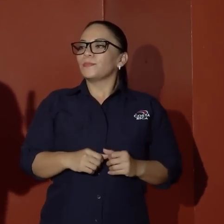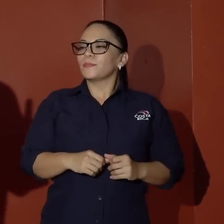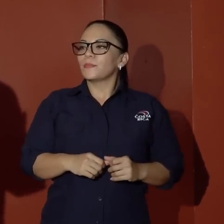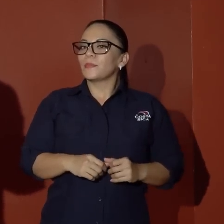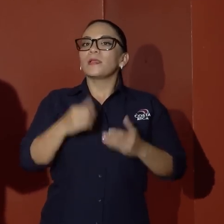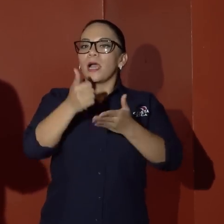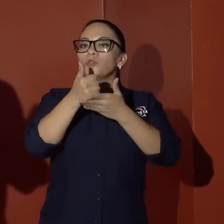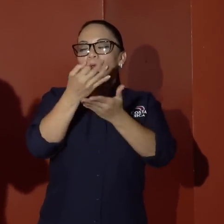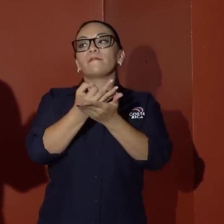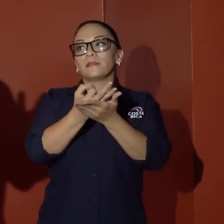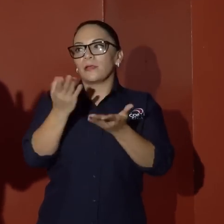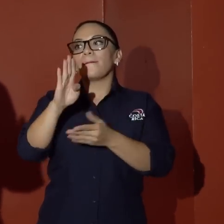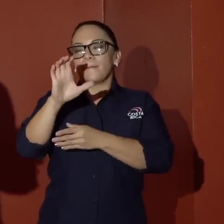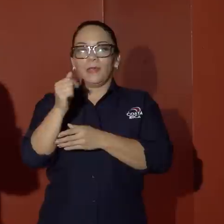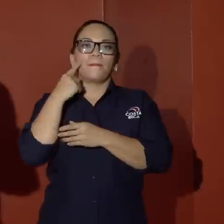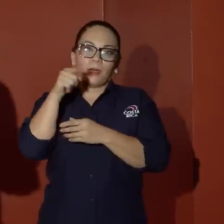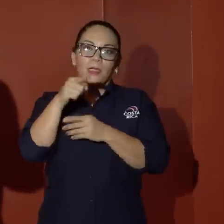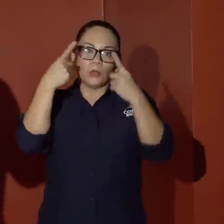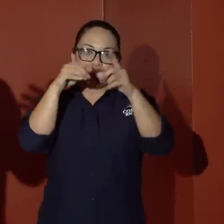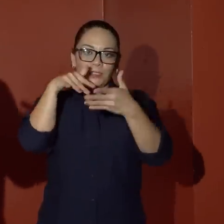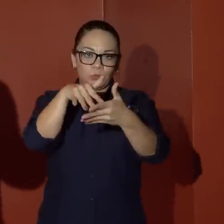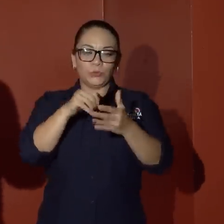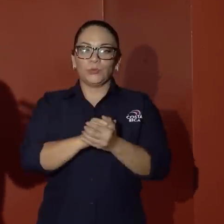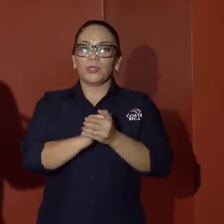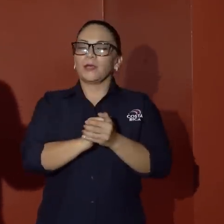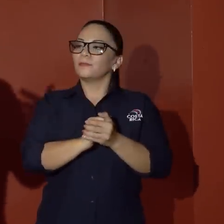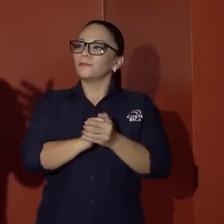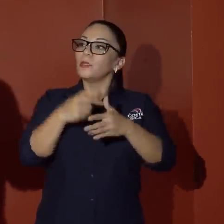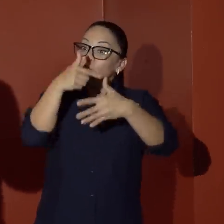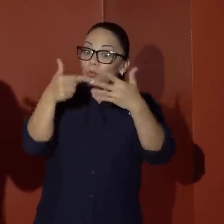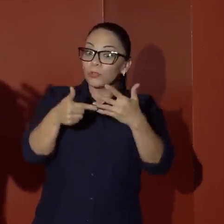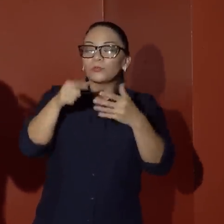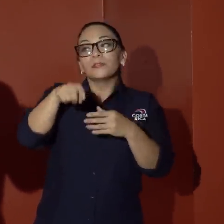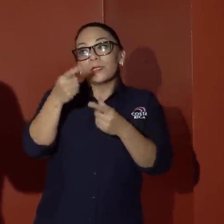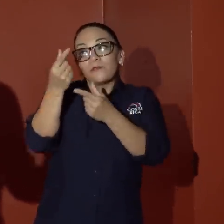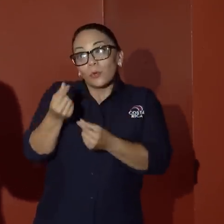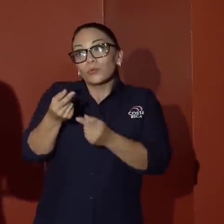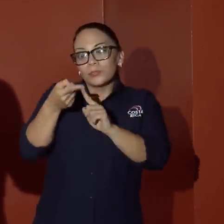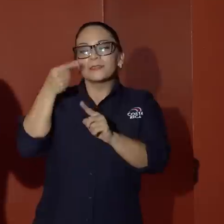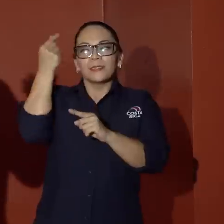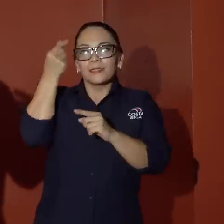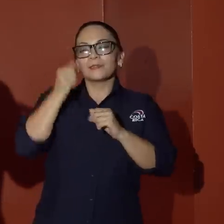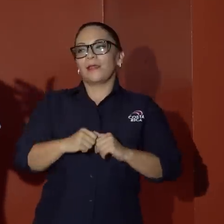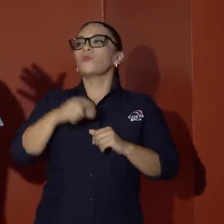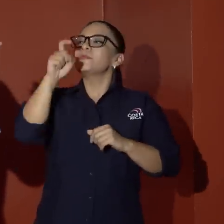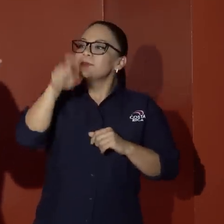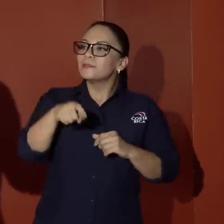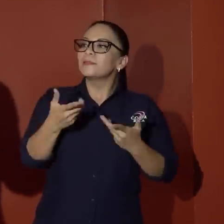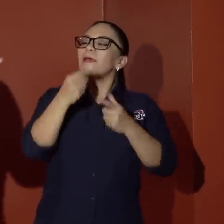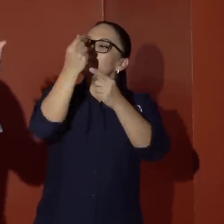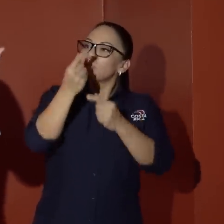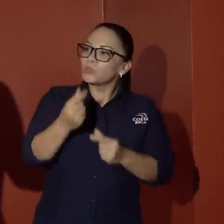La ayuda financiera y la beca para hacerlo. Todo eso requiere recursos del Estado. Requiere que el